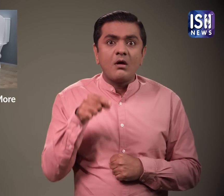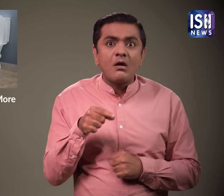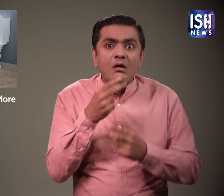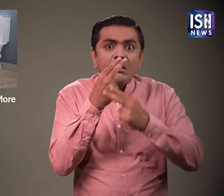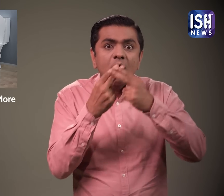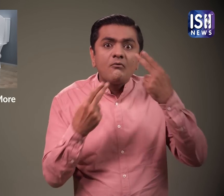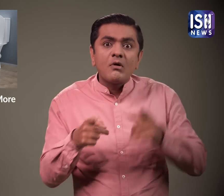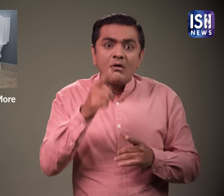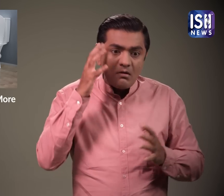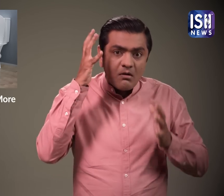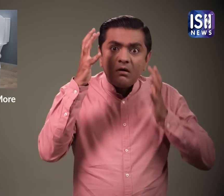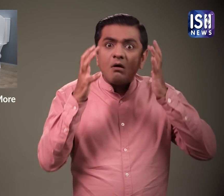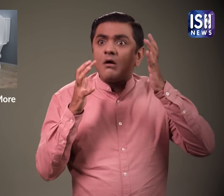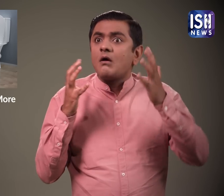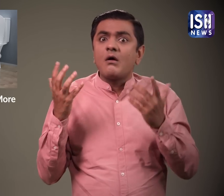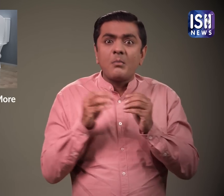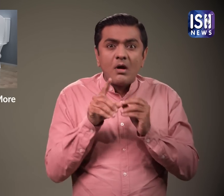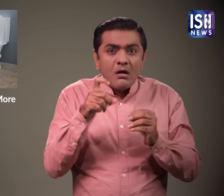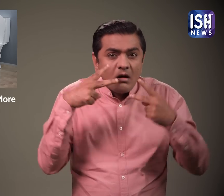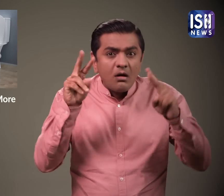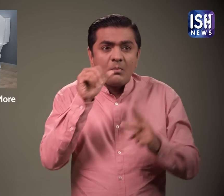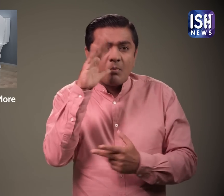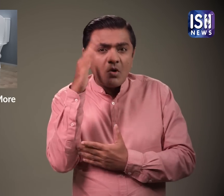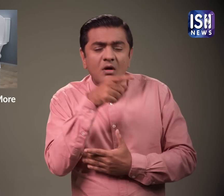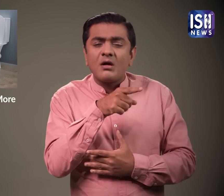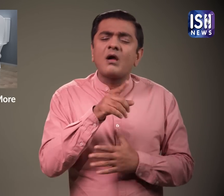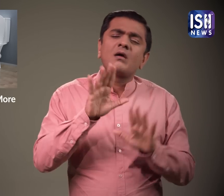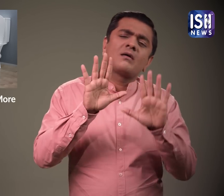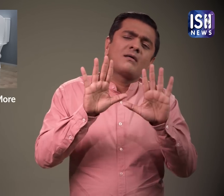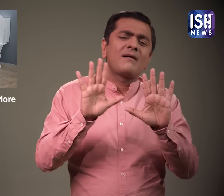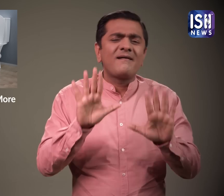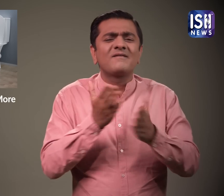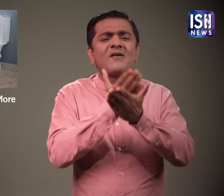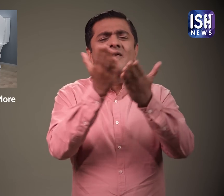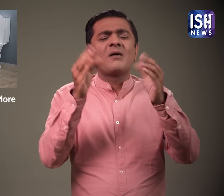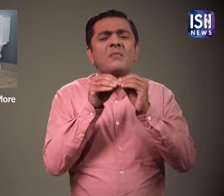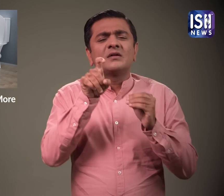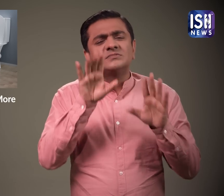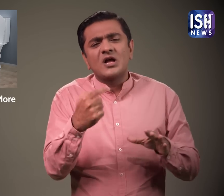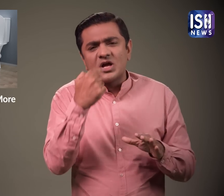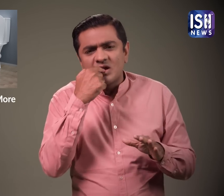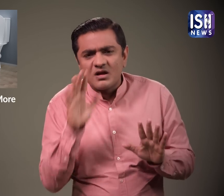इस पर जोर मर्दो हमारे मूँ, पानी की बोतल और सभी सतों पर बैक्टिया होते हैं